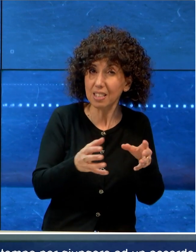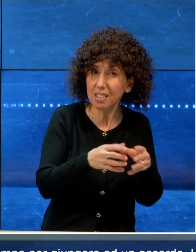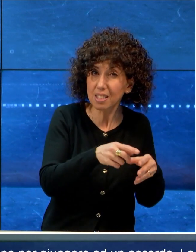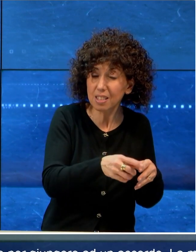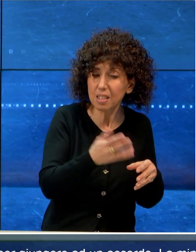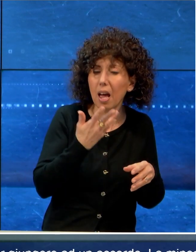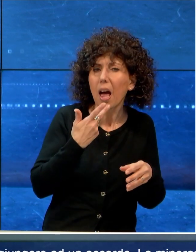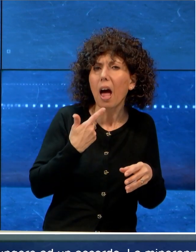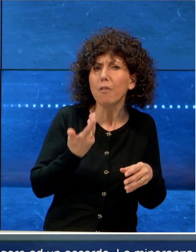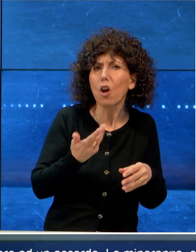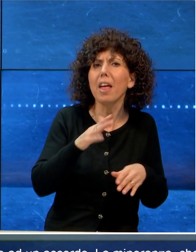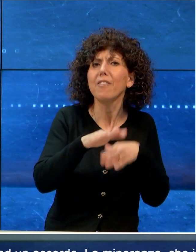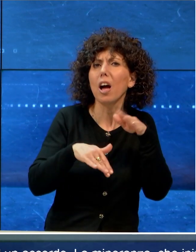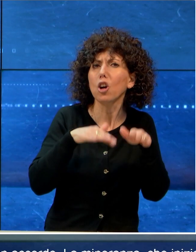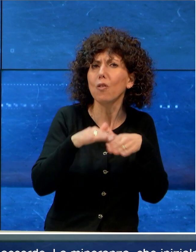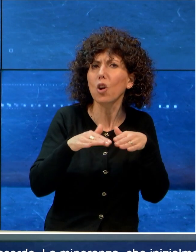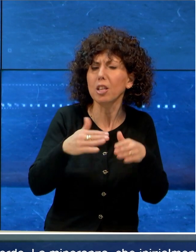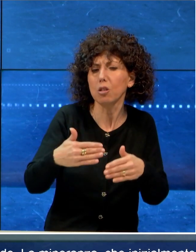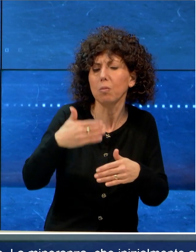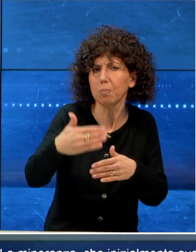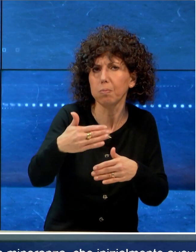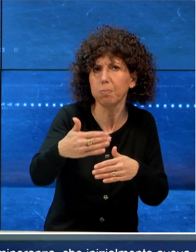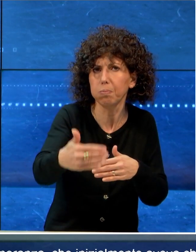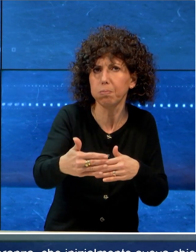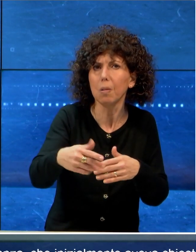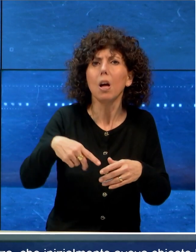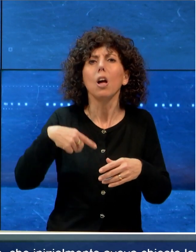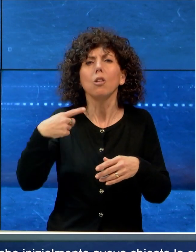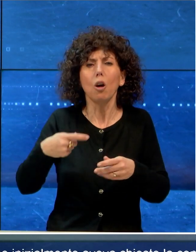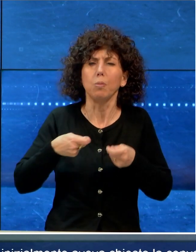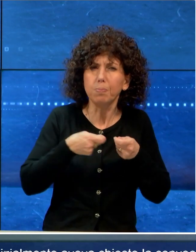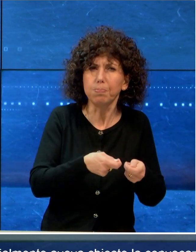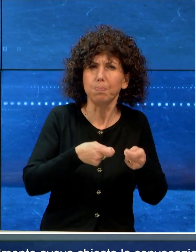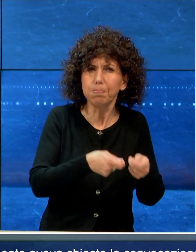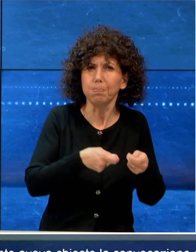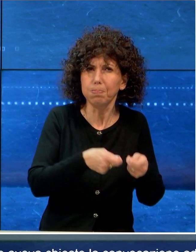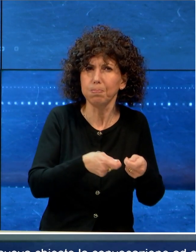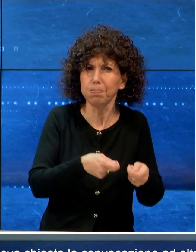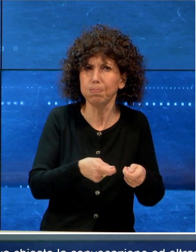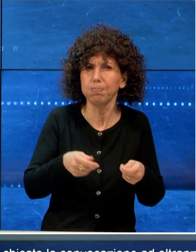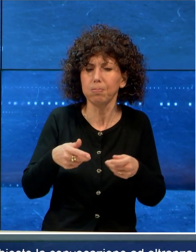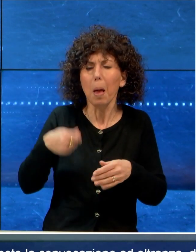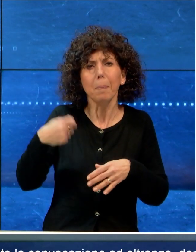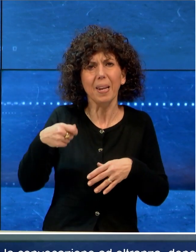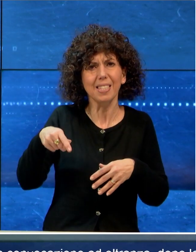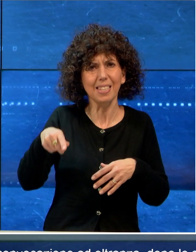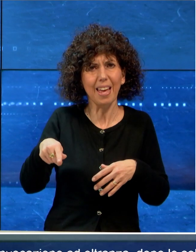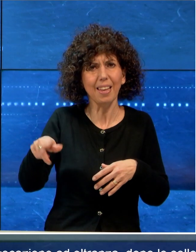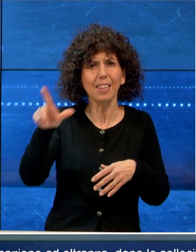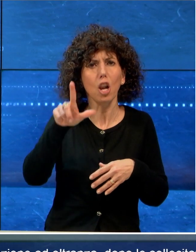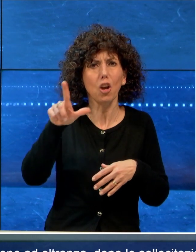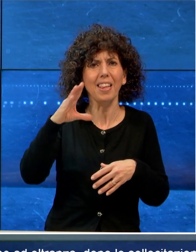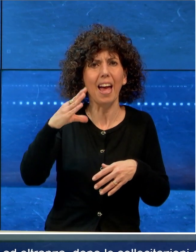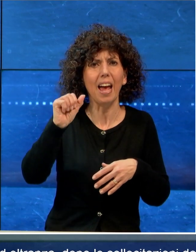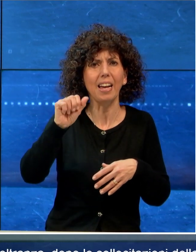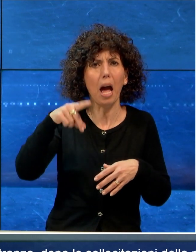aveva chiesto la convocazione ad oltranza, dopo le sollecitazioni della Presidente Loredana